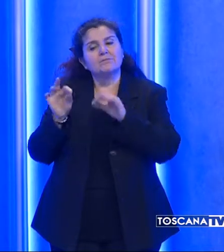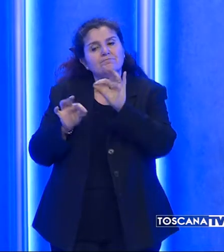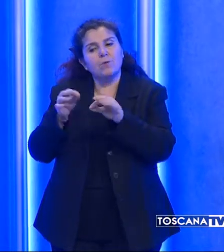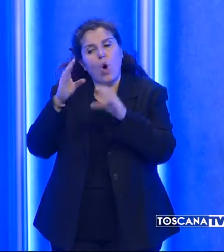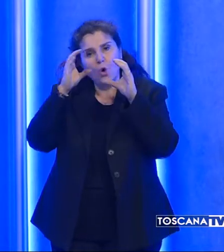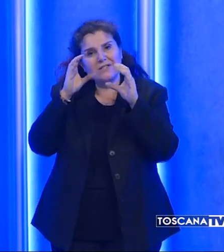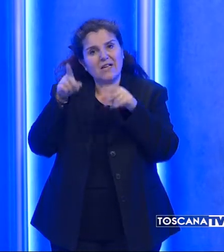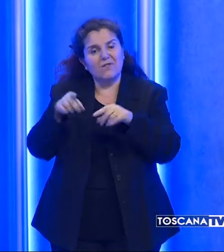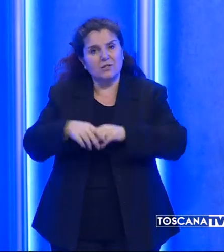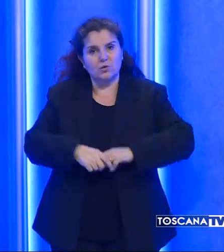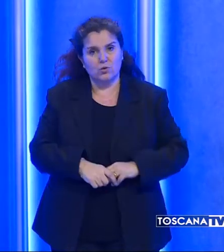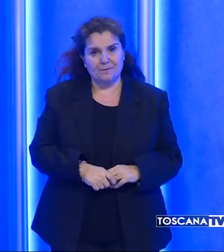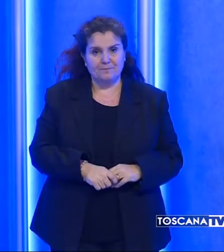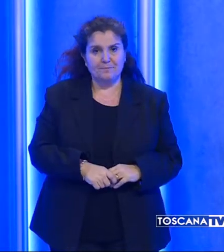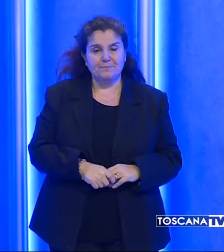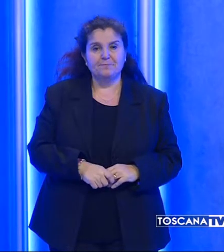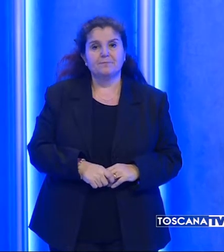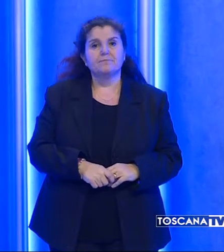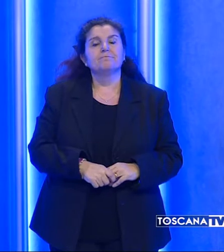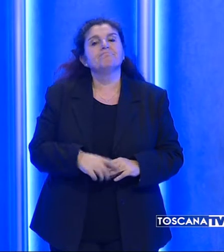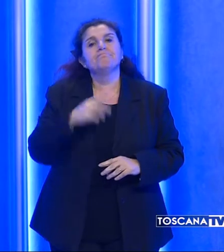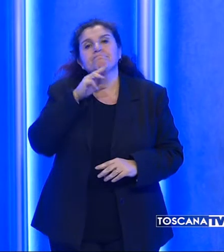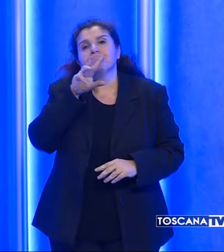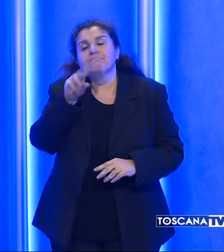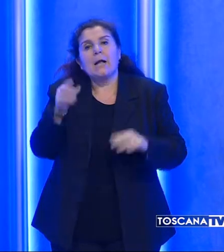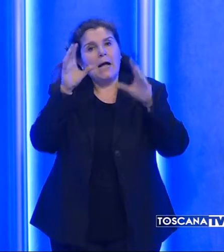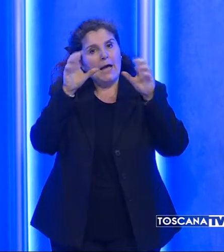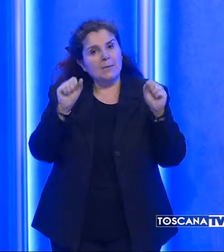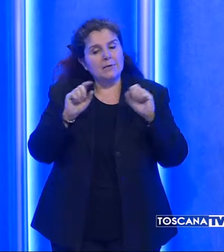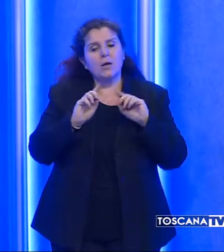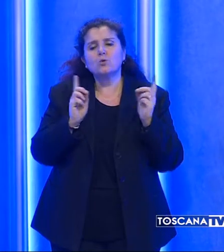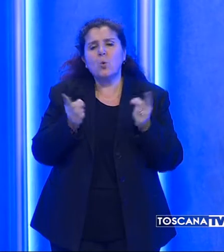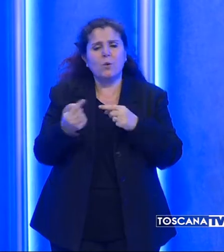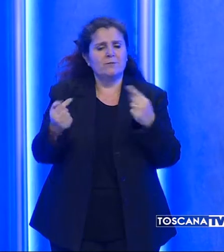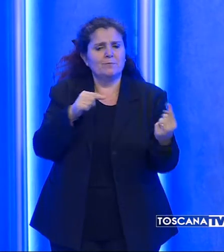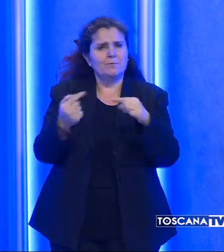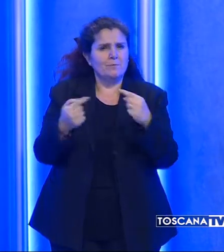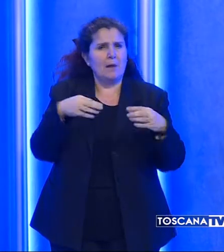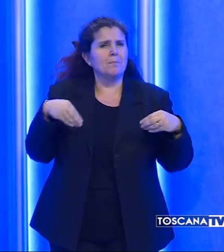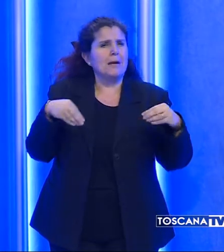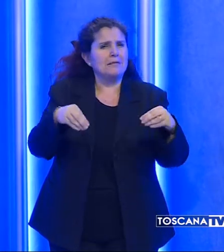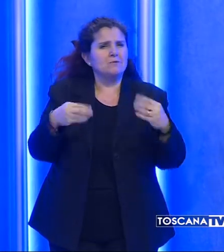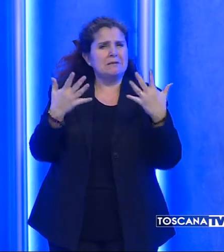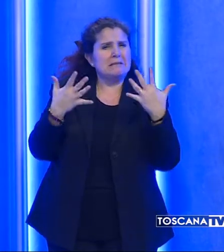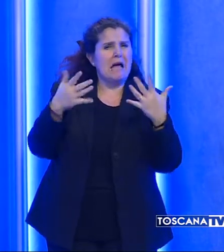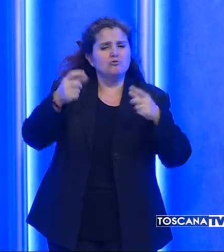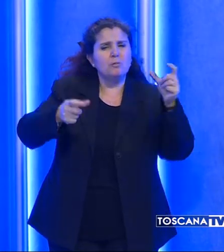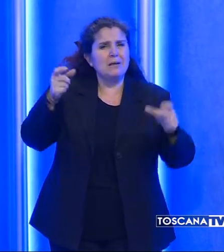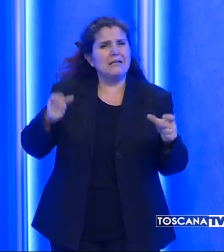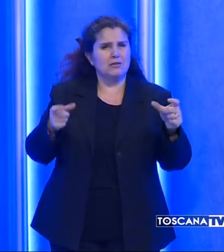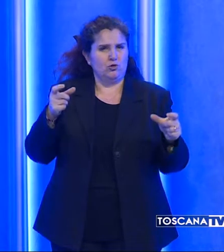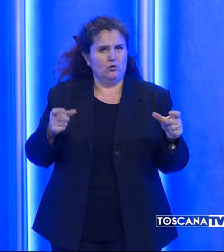osservazione. Secondo i carabinieri in tutto alla rissa avrebbero preso parte una decina di